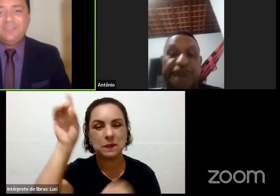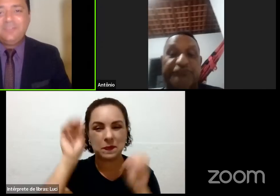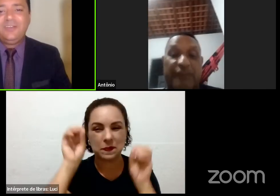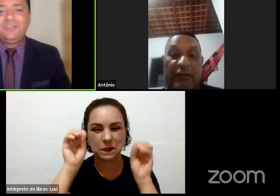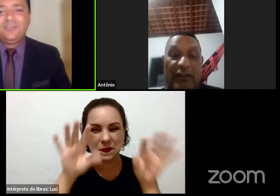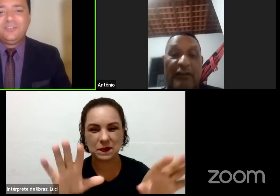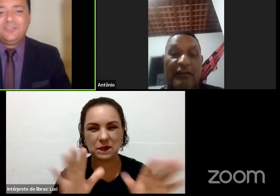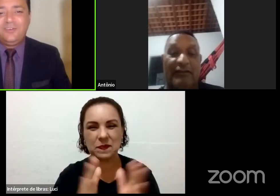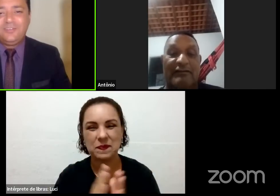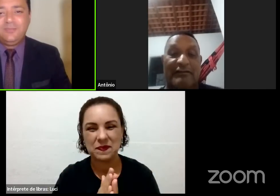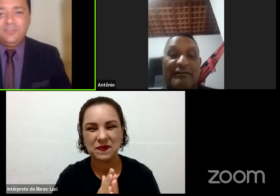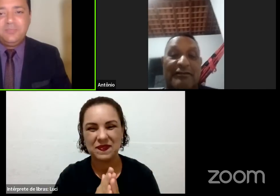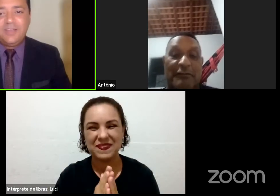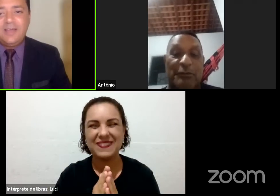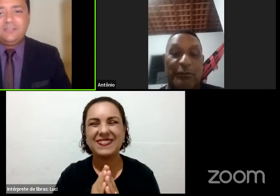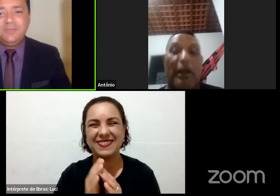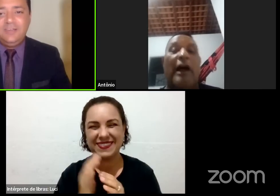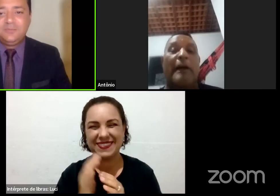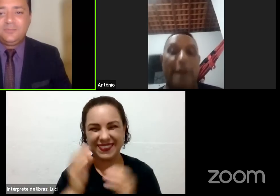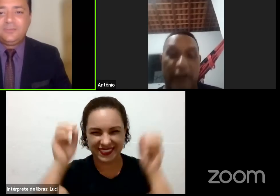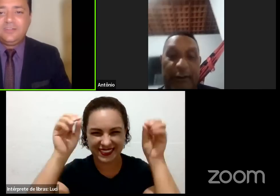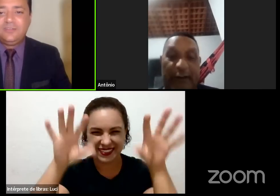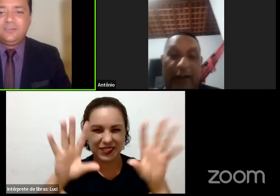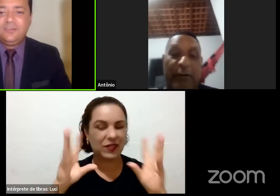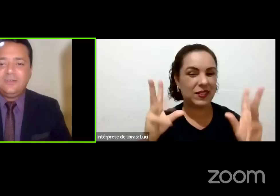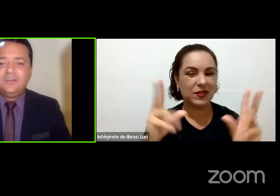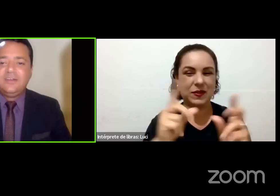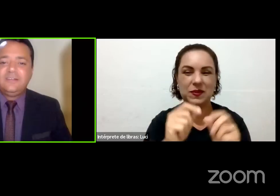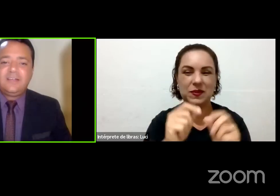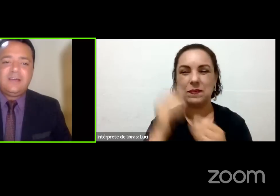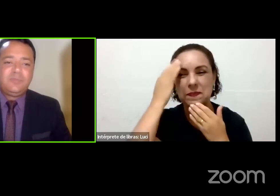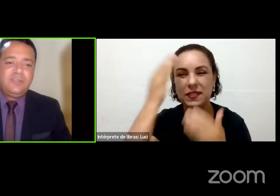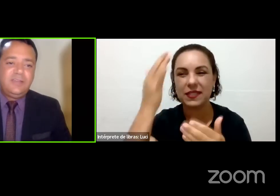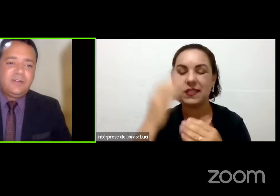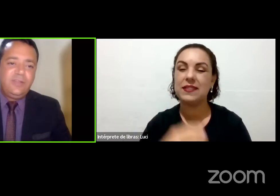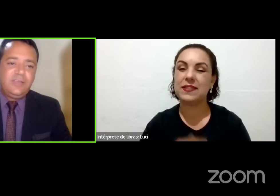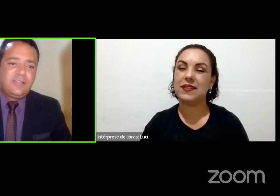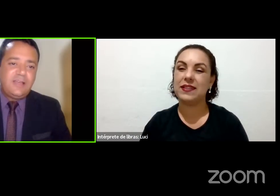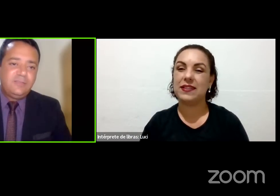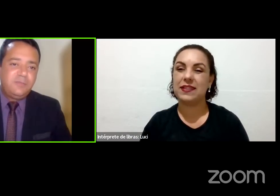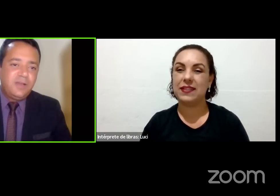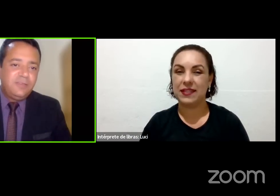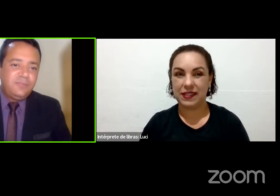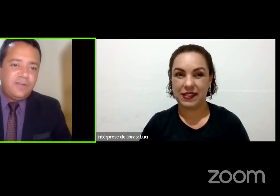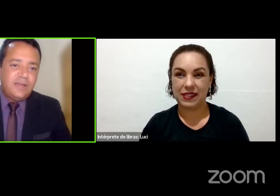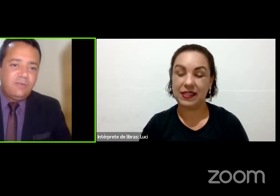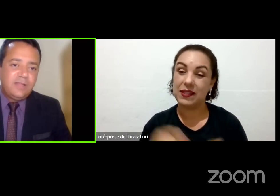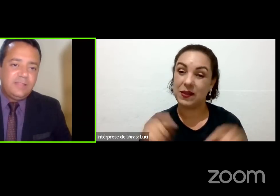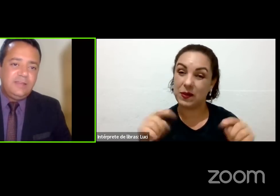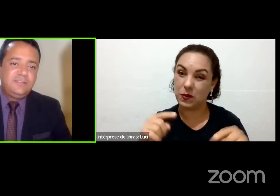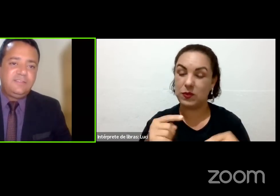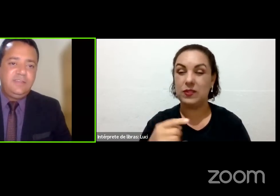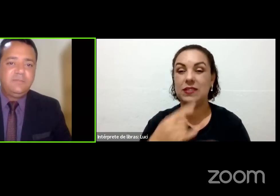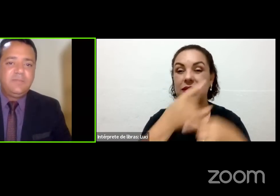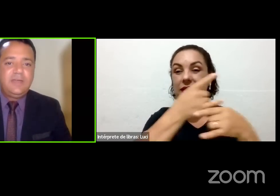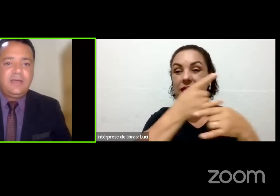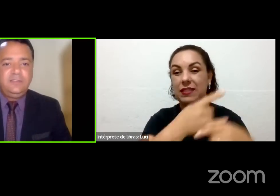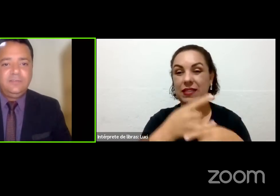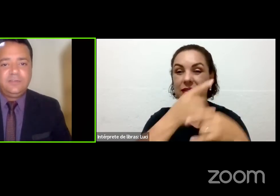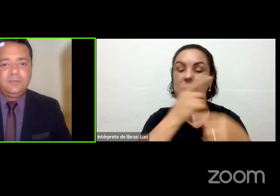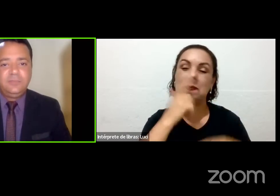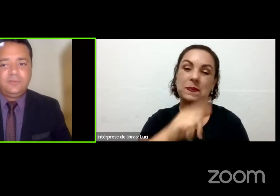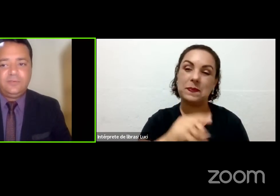Amém, abençoe todos nós, muito obrigado mesmo, senhor Antônio, por ter conectado. Vamos aqui falar com a Dersi,